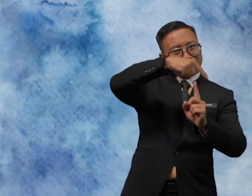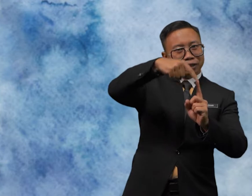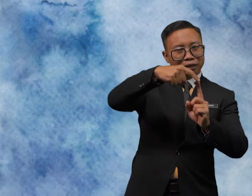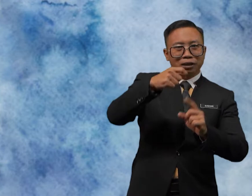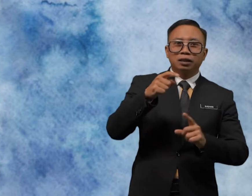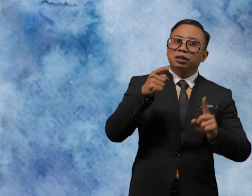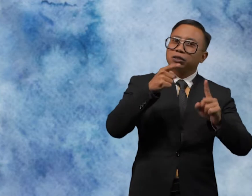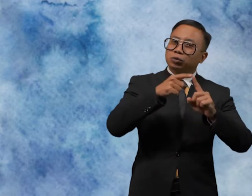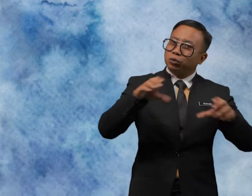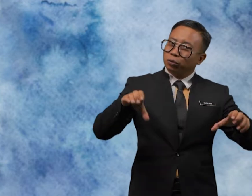To Do